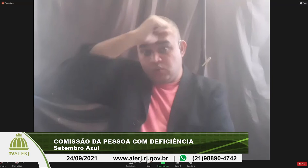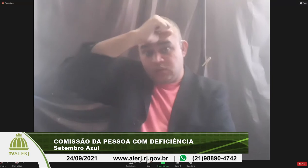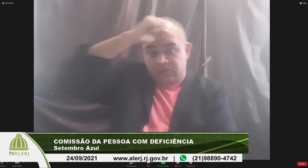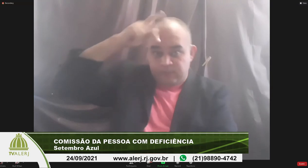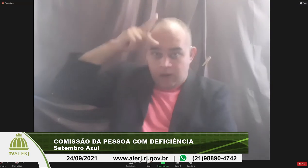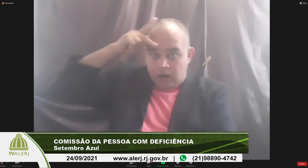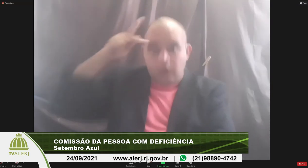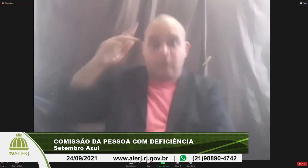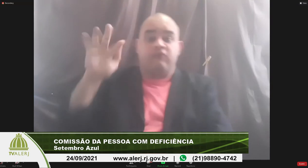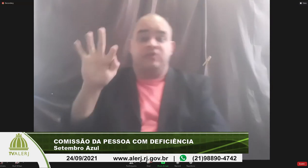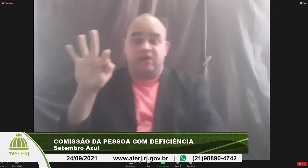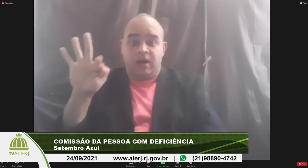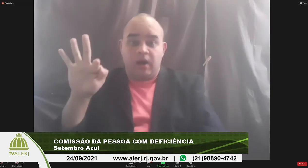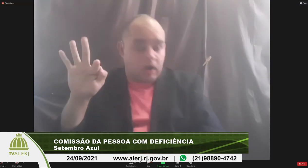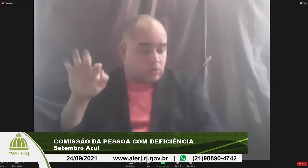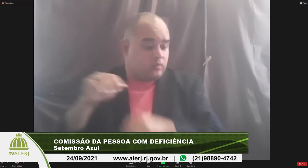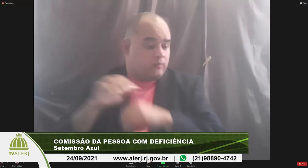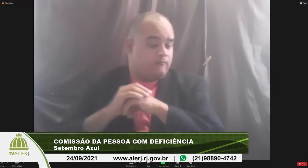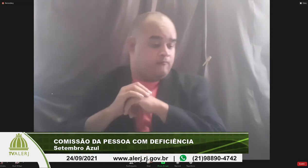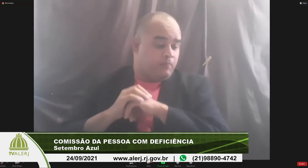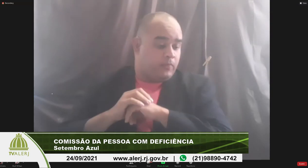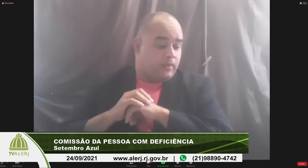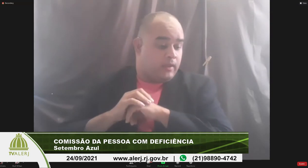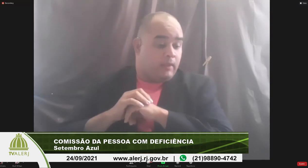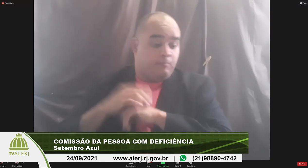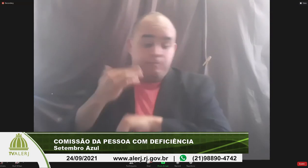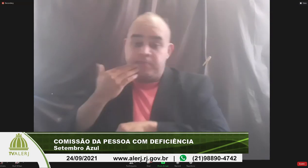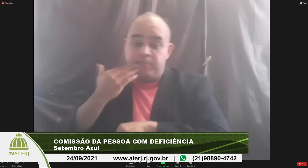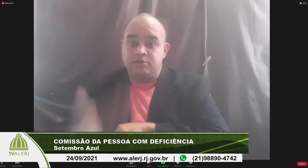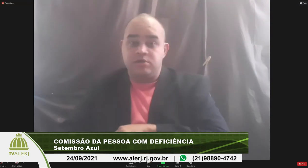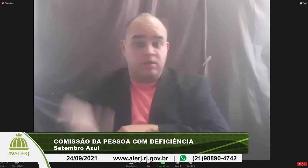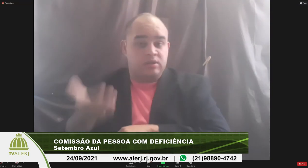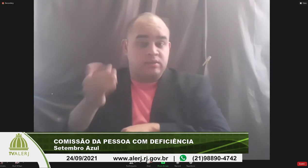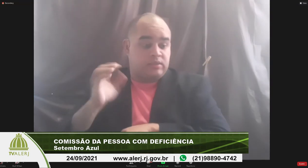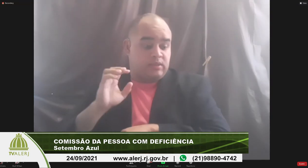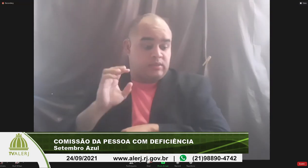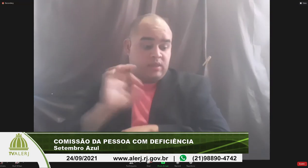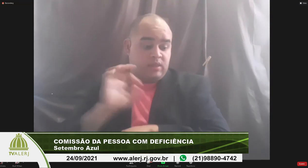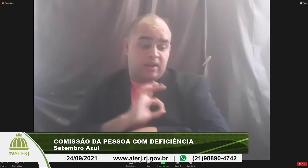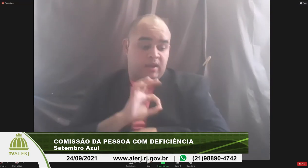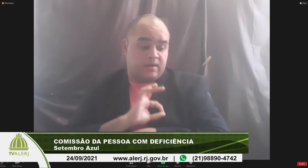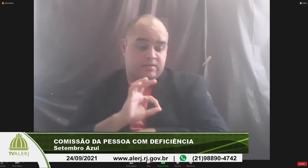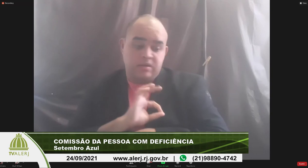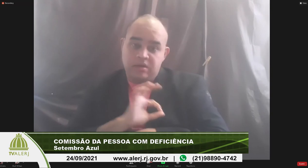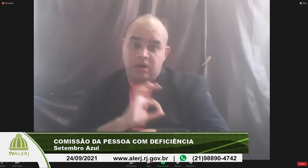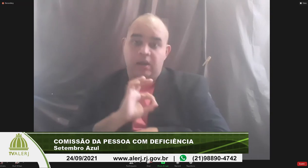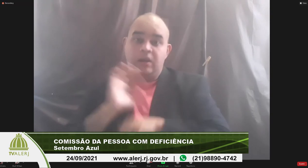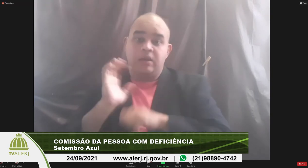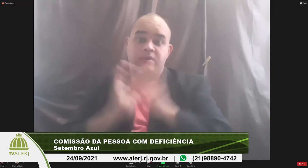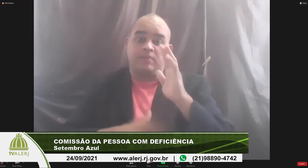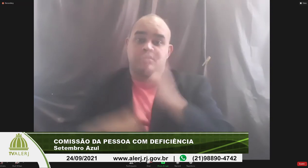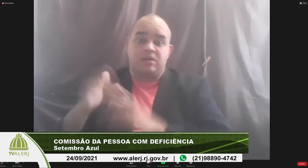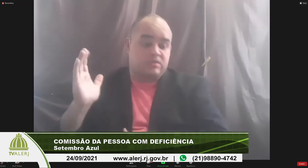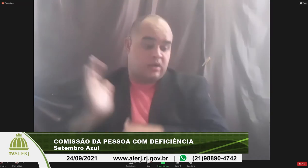municipais federais pedir delegacia